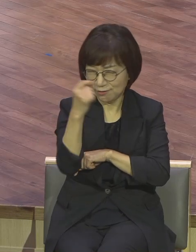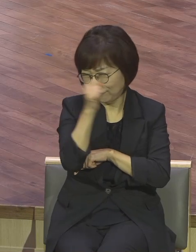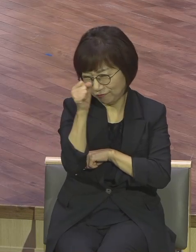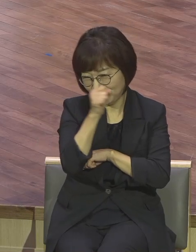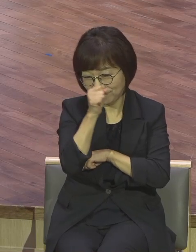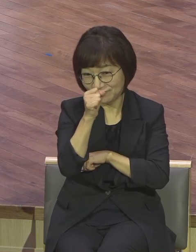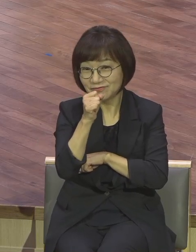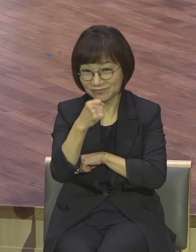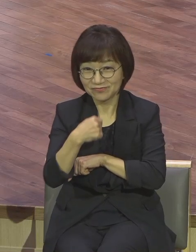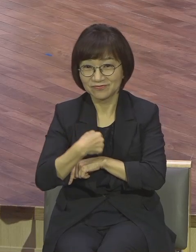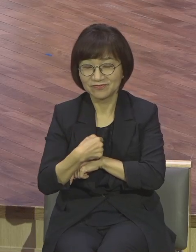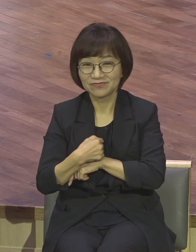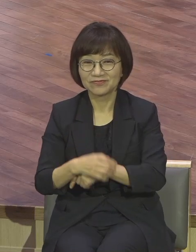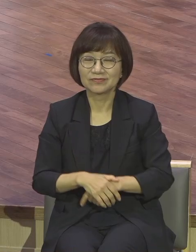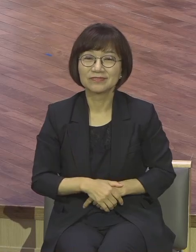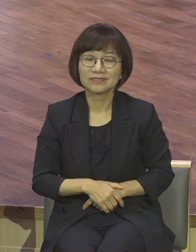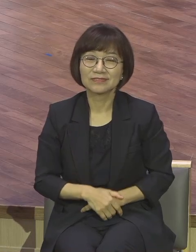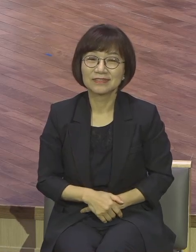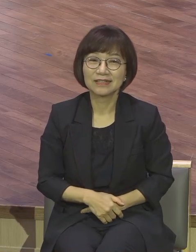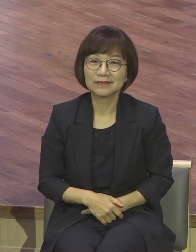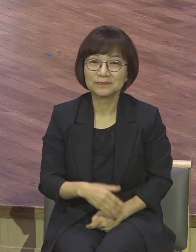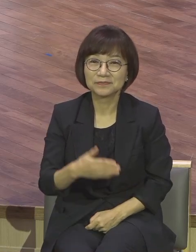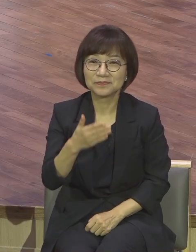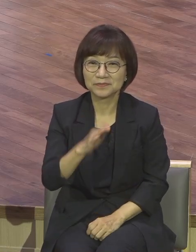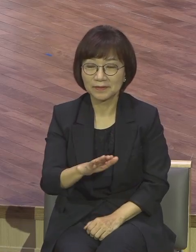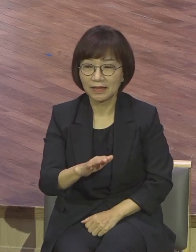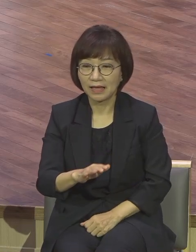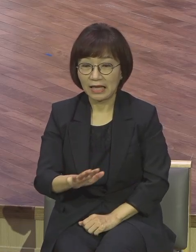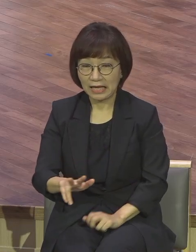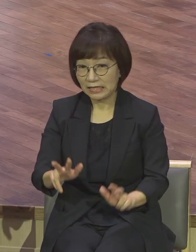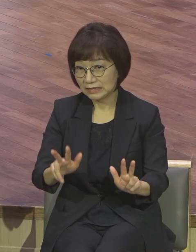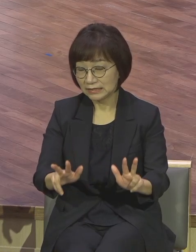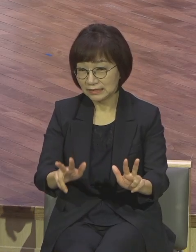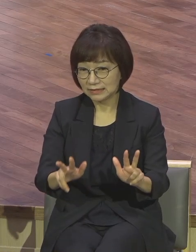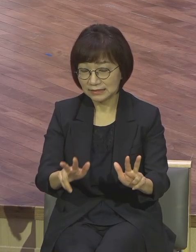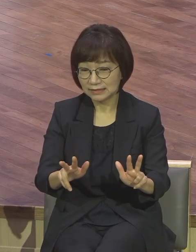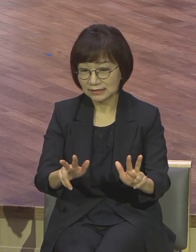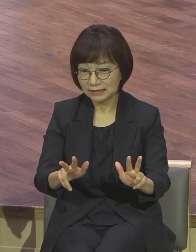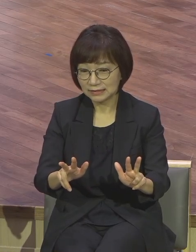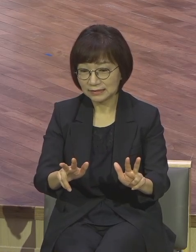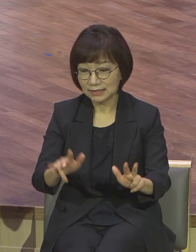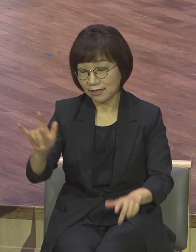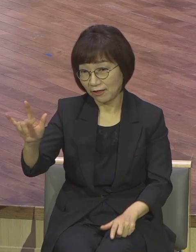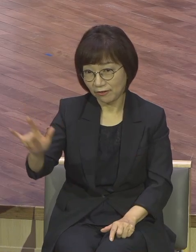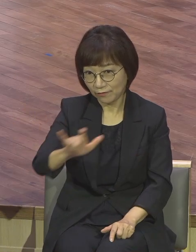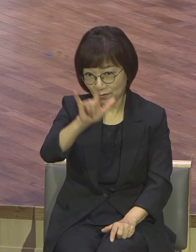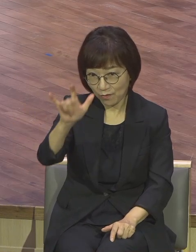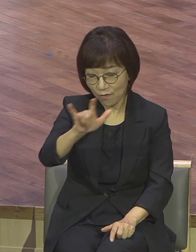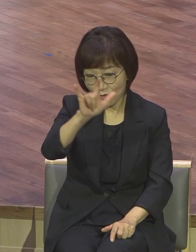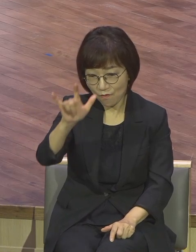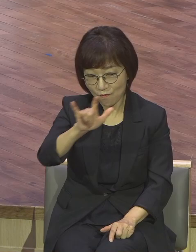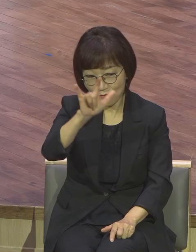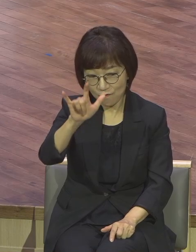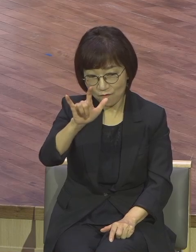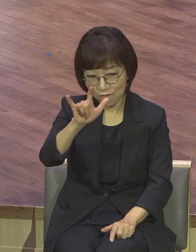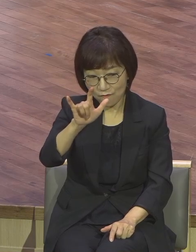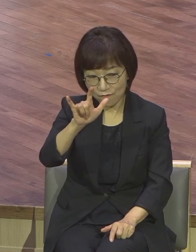그런데 이 야구가 지금 말이죠 코로나19 속에서도 방뇨수칙을